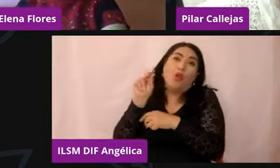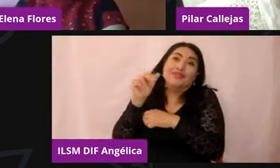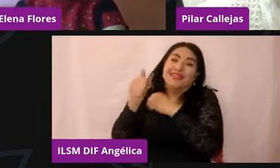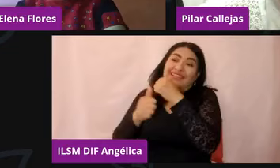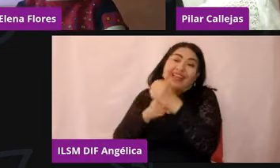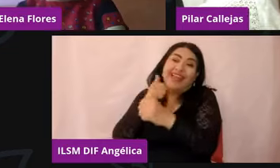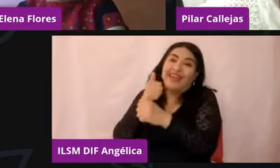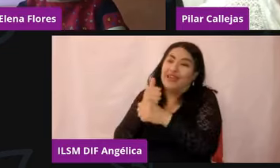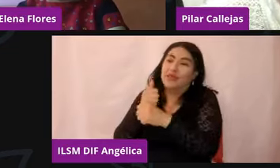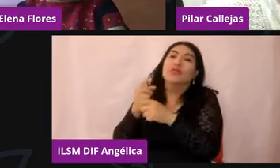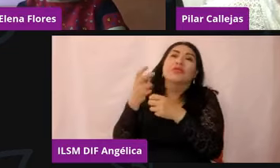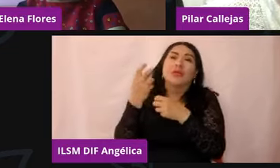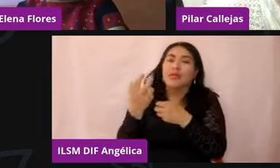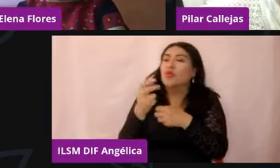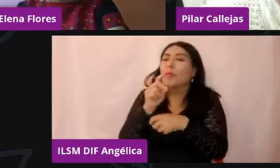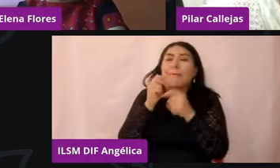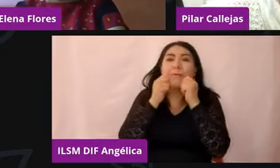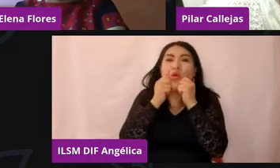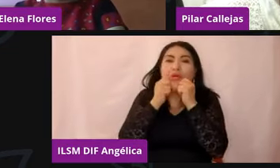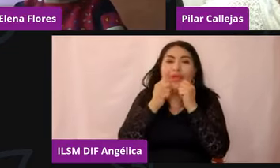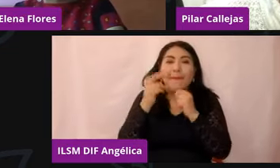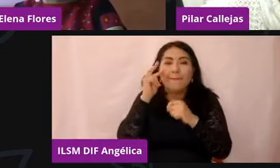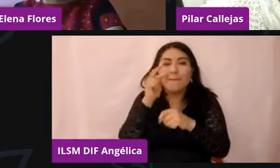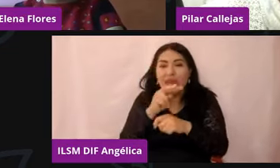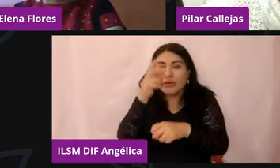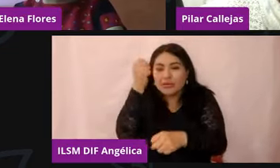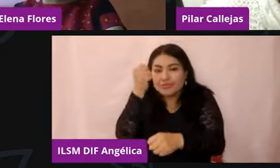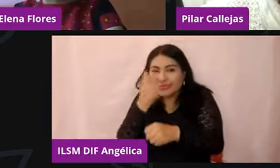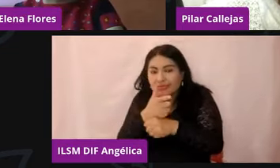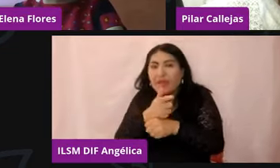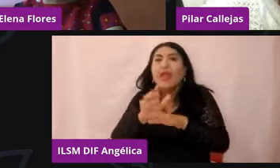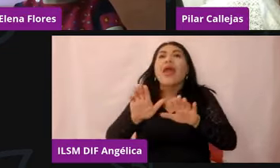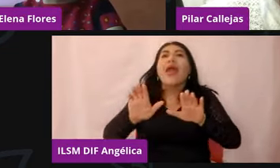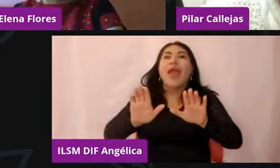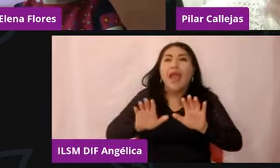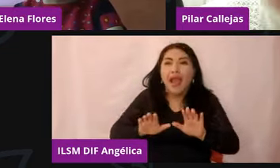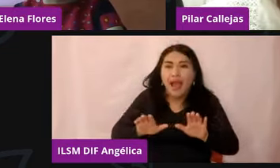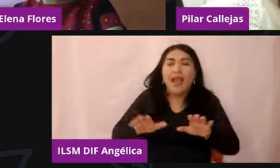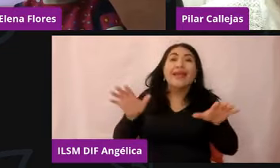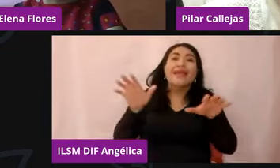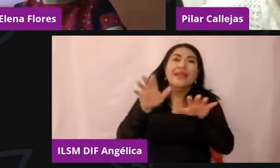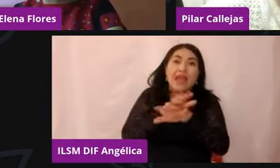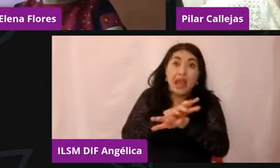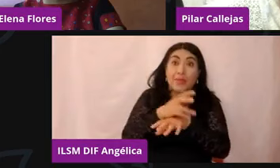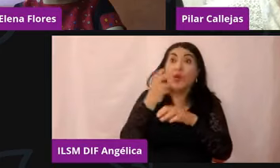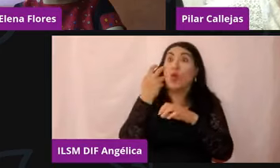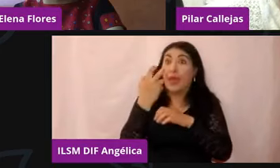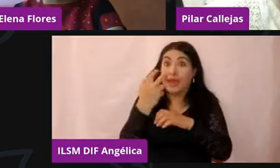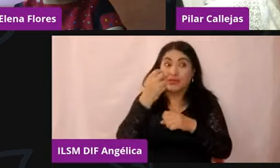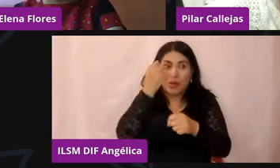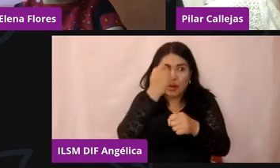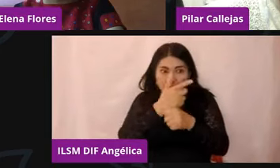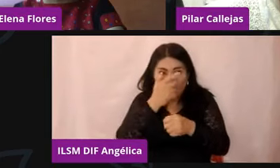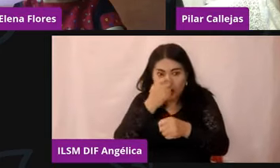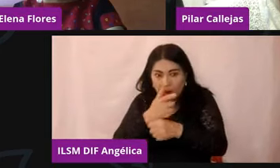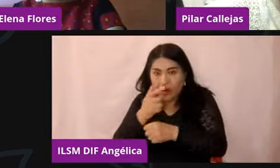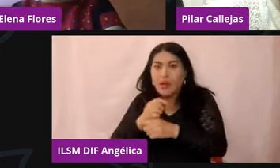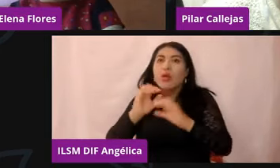a actuar o a vivir. Entonces, esos serían como los focos para todas las etapas de desarrollo.